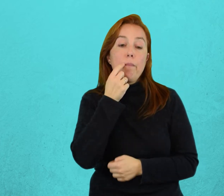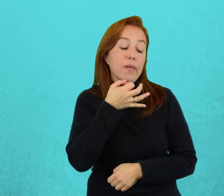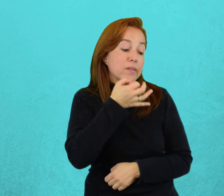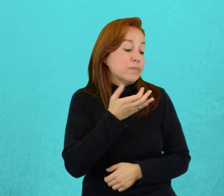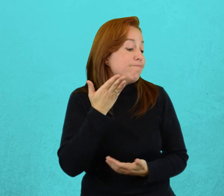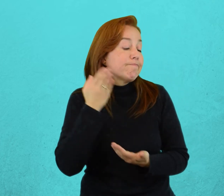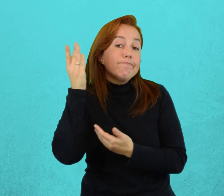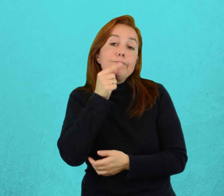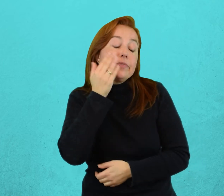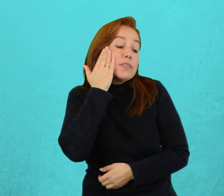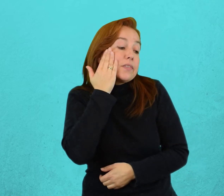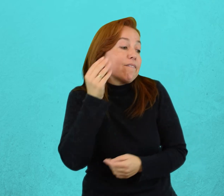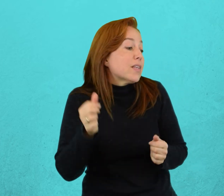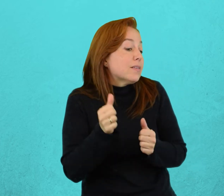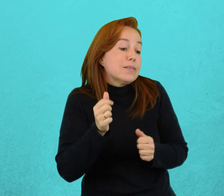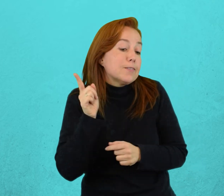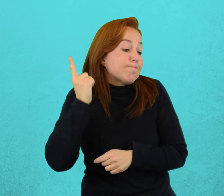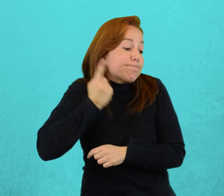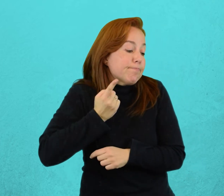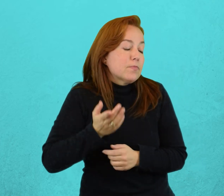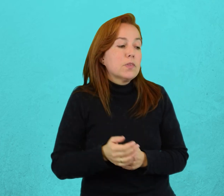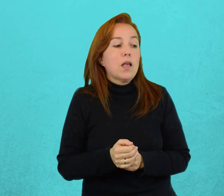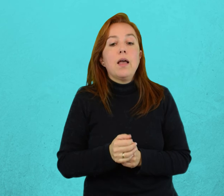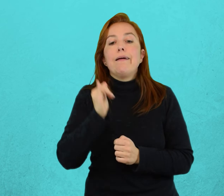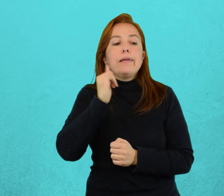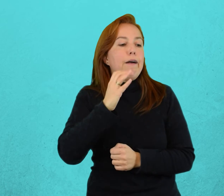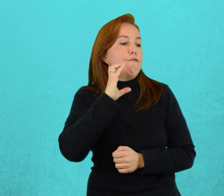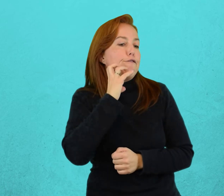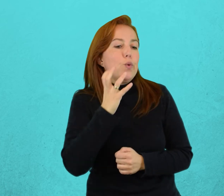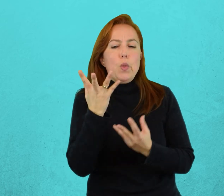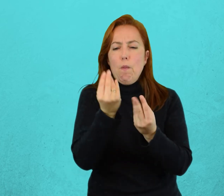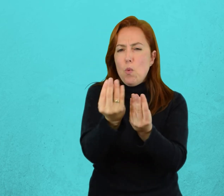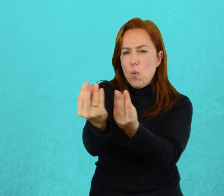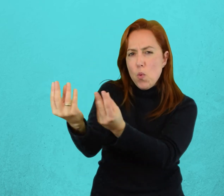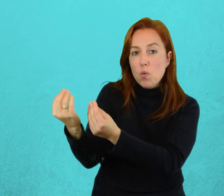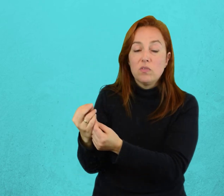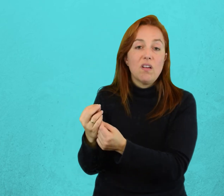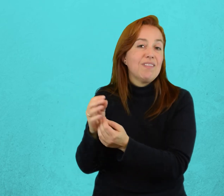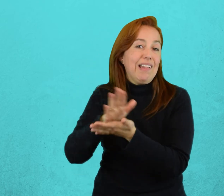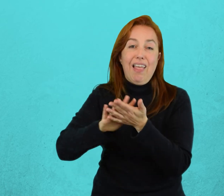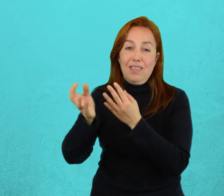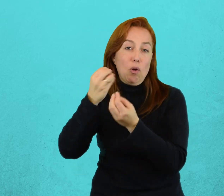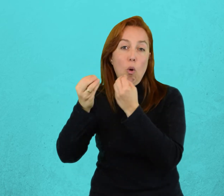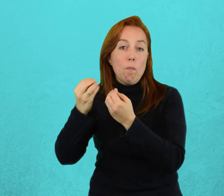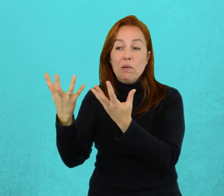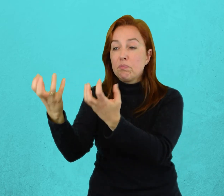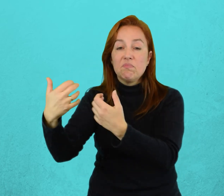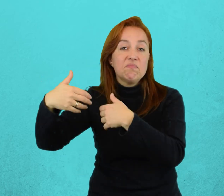autoridad sabía lo que hacía. Aunque los mangos fueran muchos y se secaran tirados por ahí, los animales no